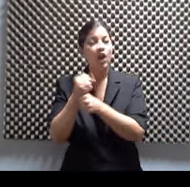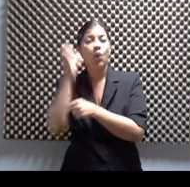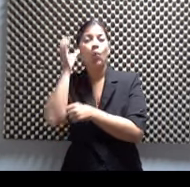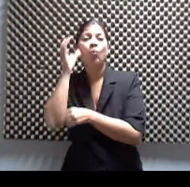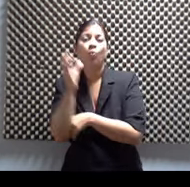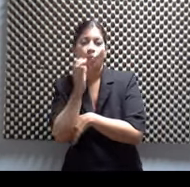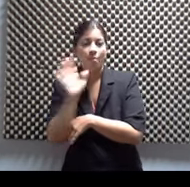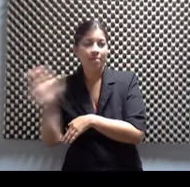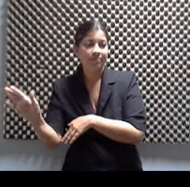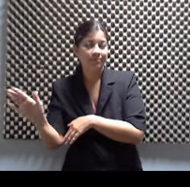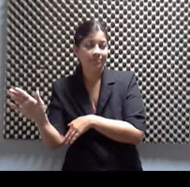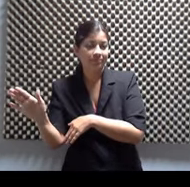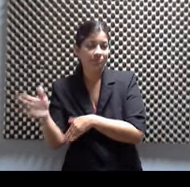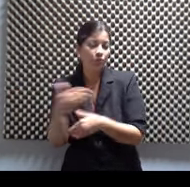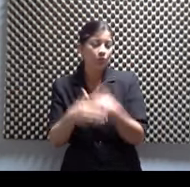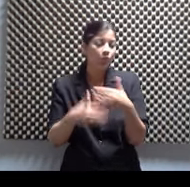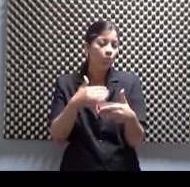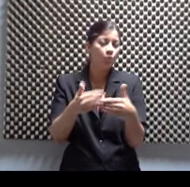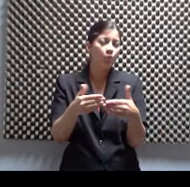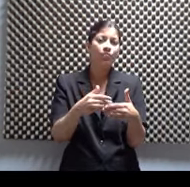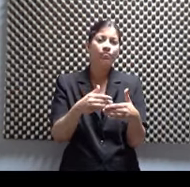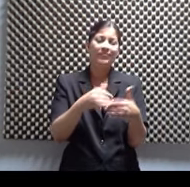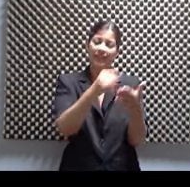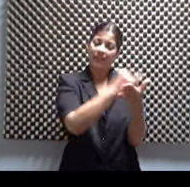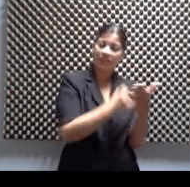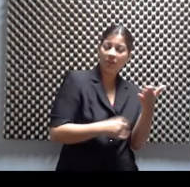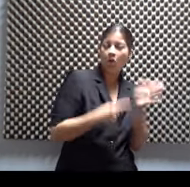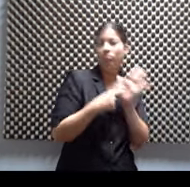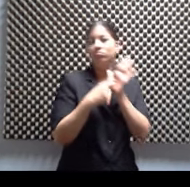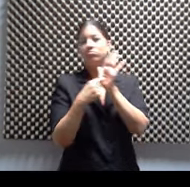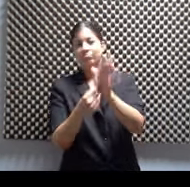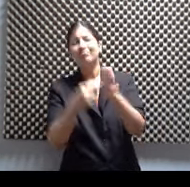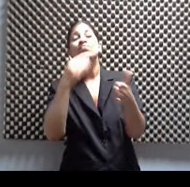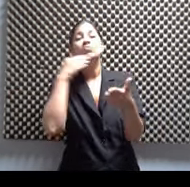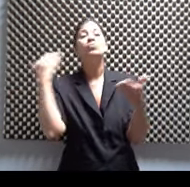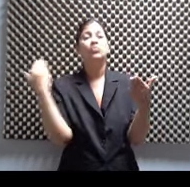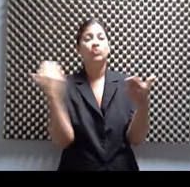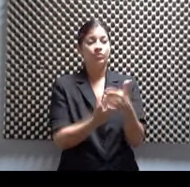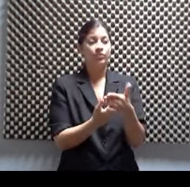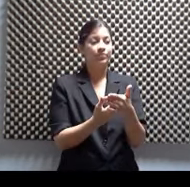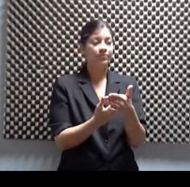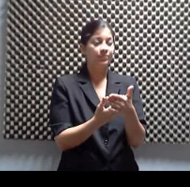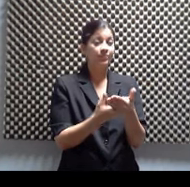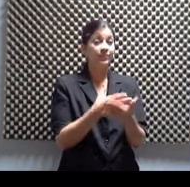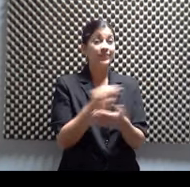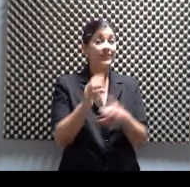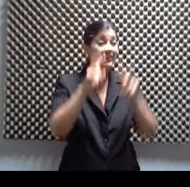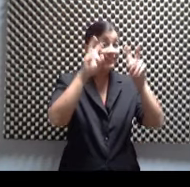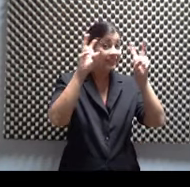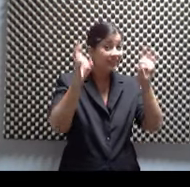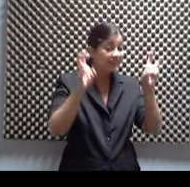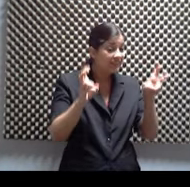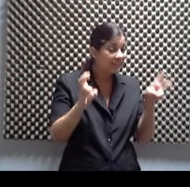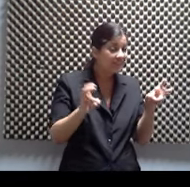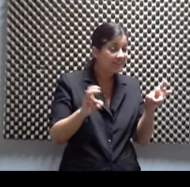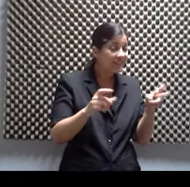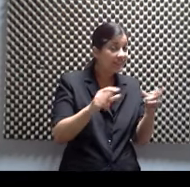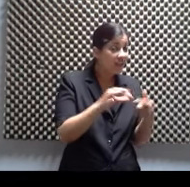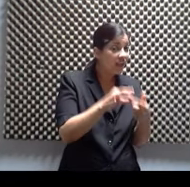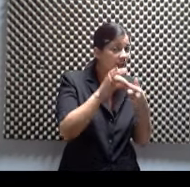producción en términos gráficos y de presentación muy buena y la selección de temas sumamente acertada. Cumple con todos